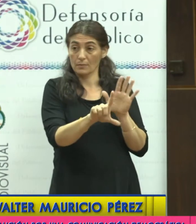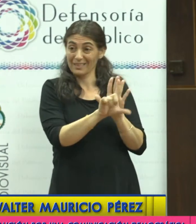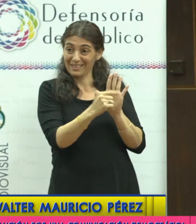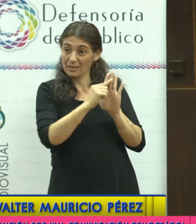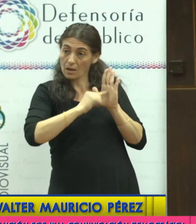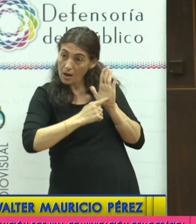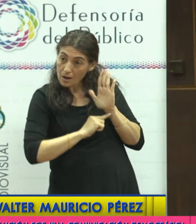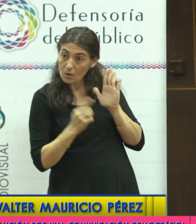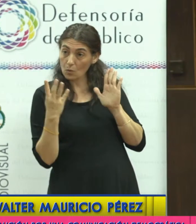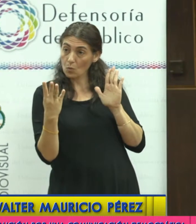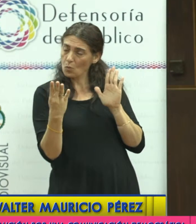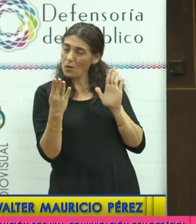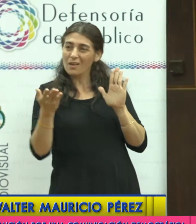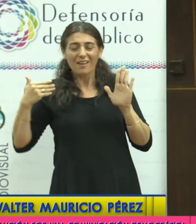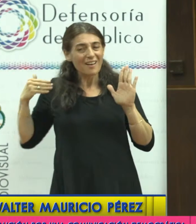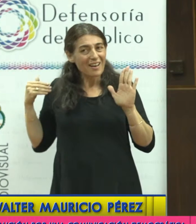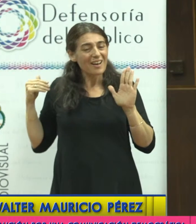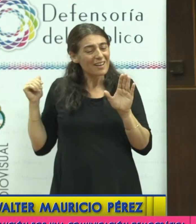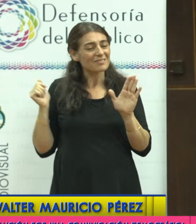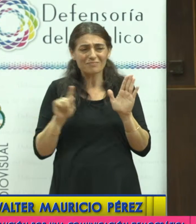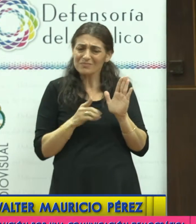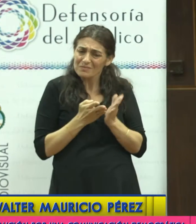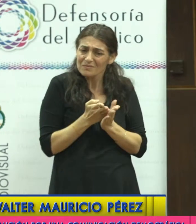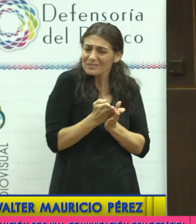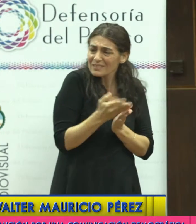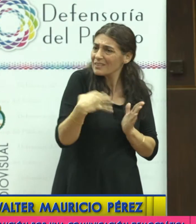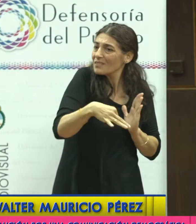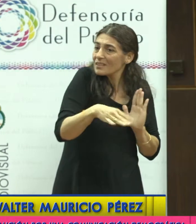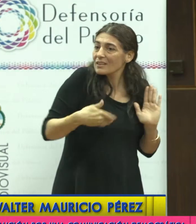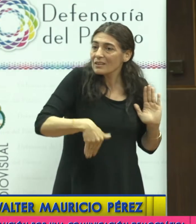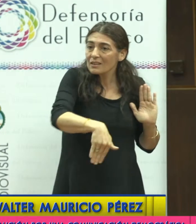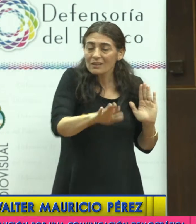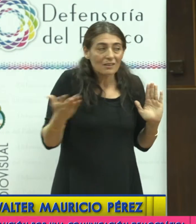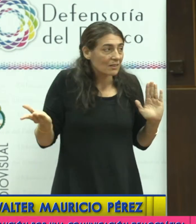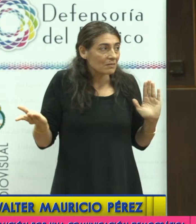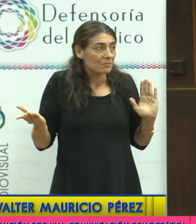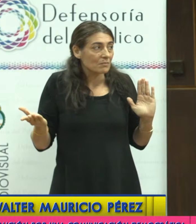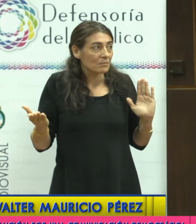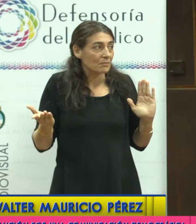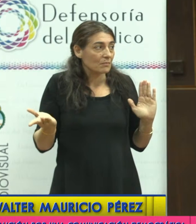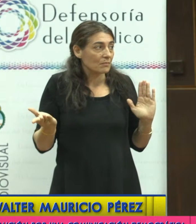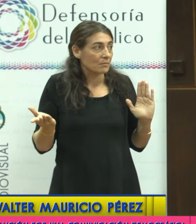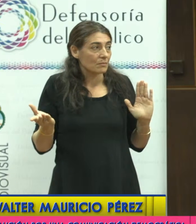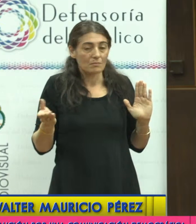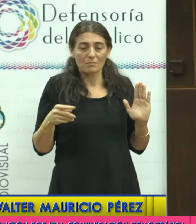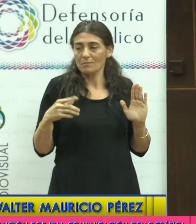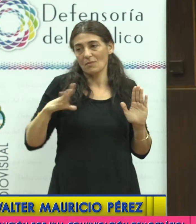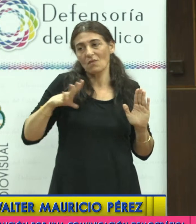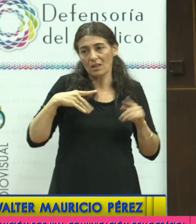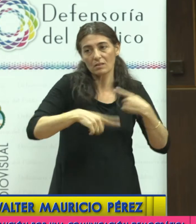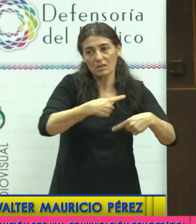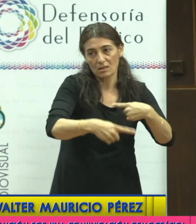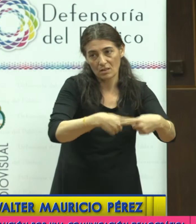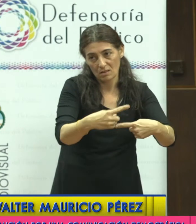artículos que ya deberían estar aplicados y deberían estar muy avanzados y la verdad, compañeros, no hemos avanzado todo lo que debíamos